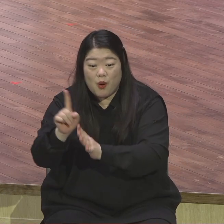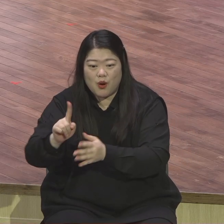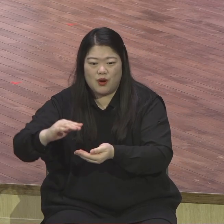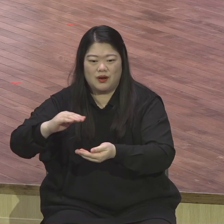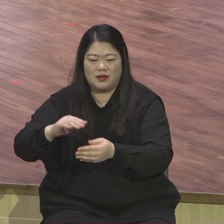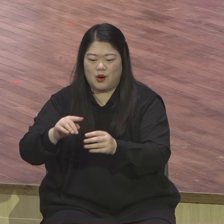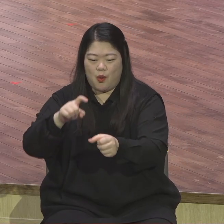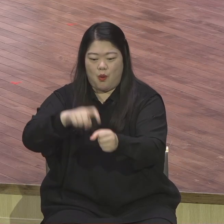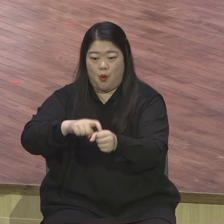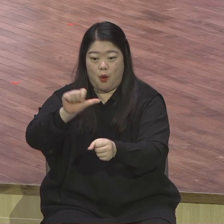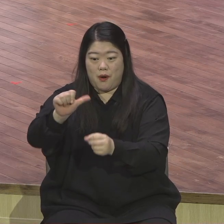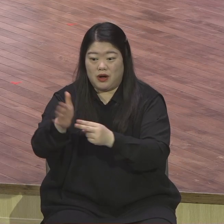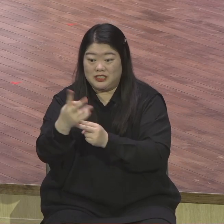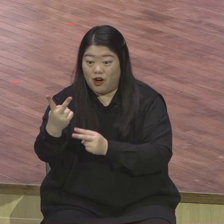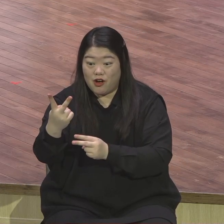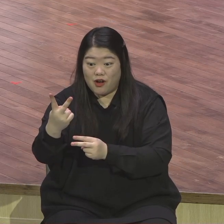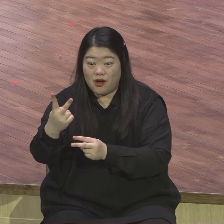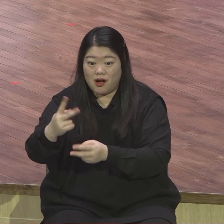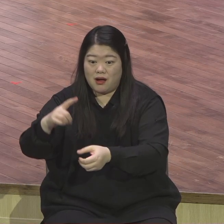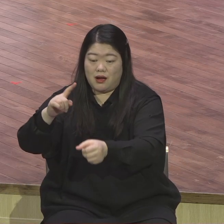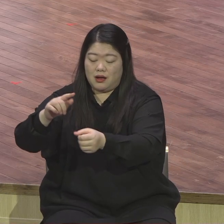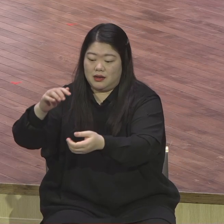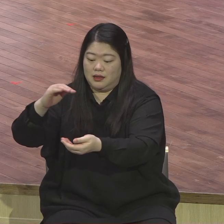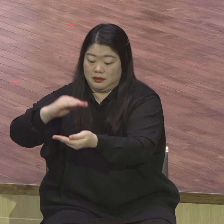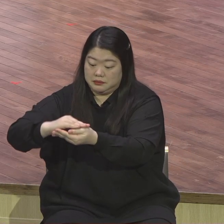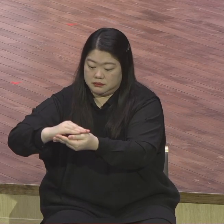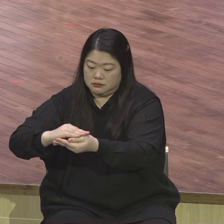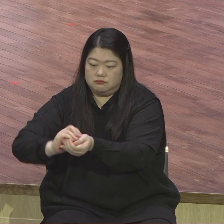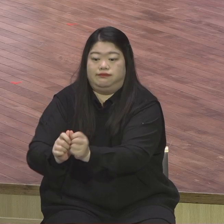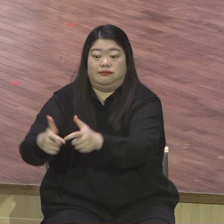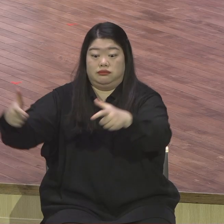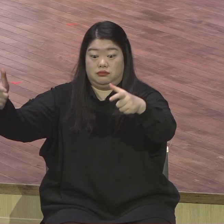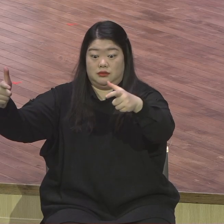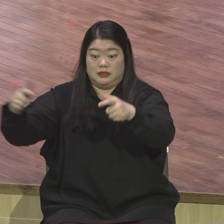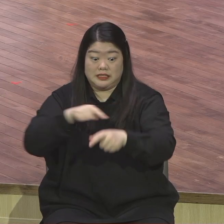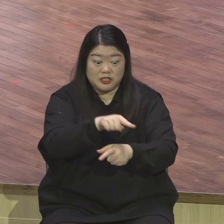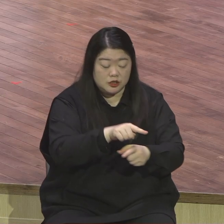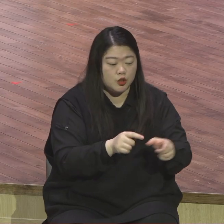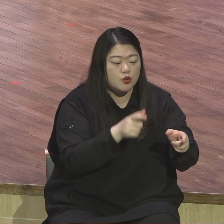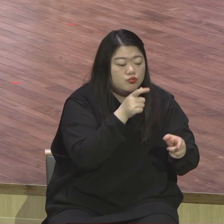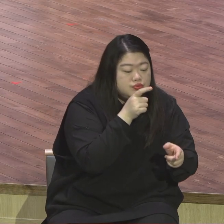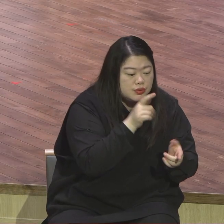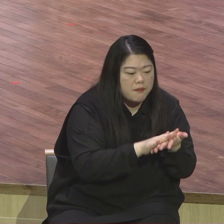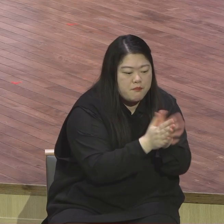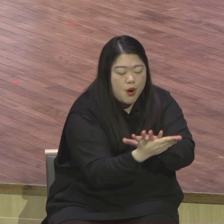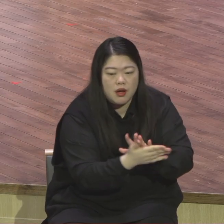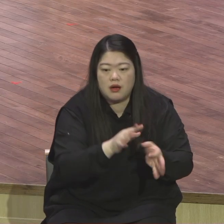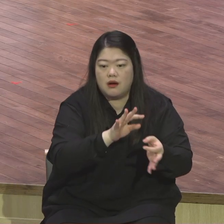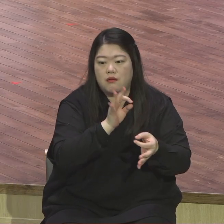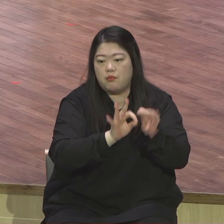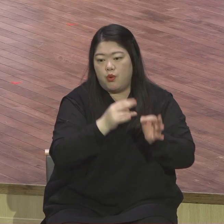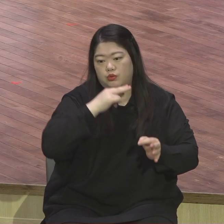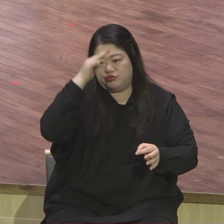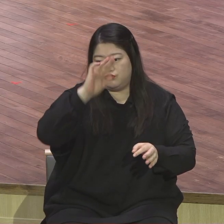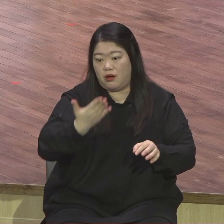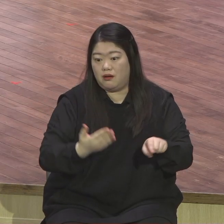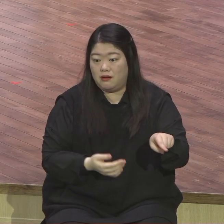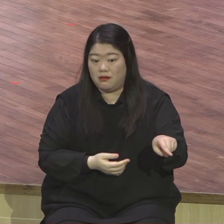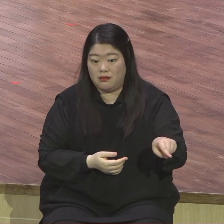질적으로 큰 부분 바꿔버려요 그 예체질 자기의 삶장에 굳어져 버리는 그 예체질 언제나